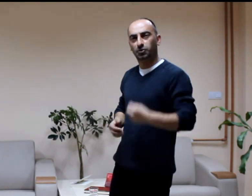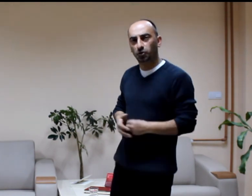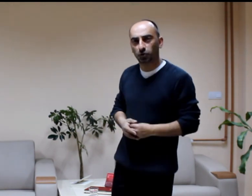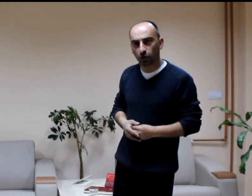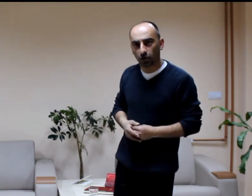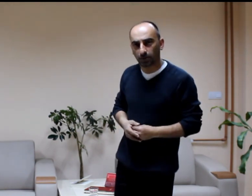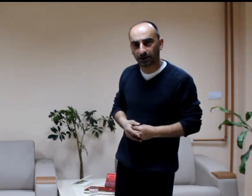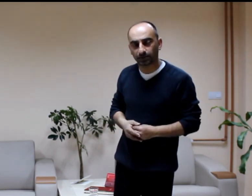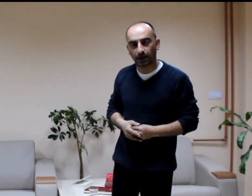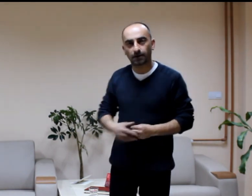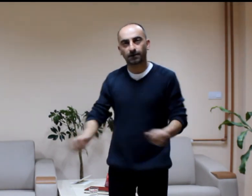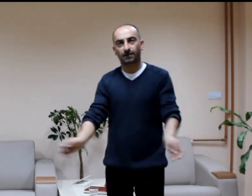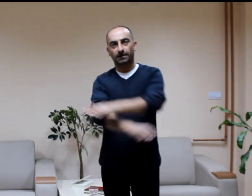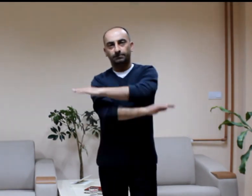iki gün yoğun bakımda ve